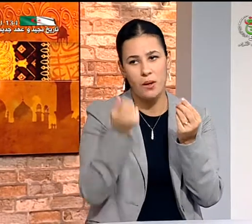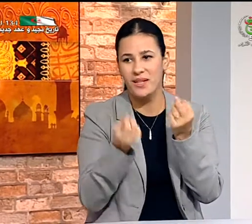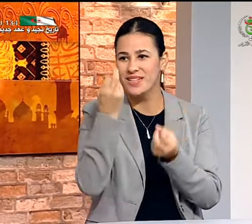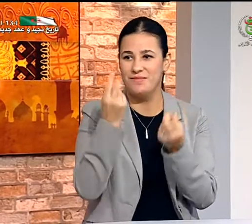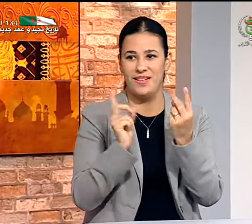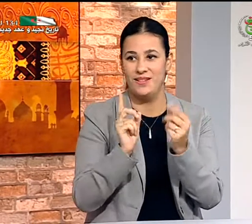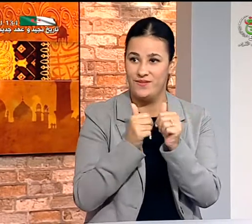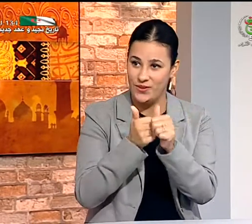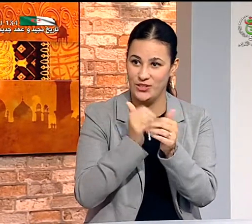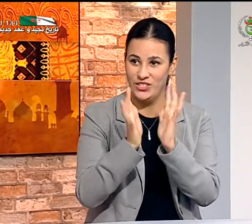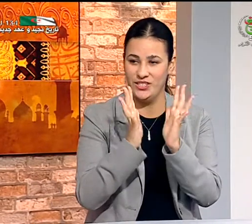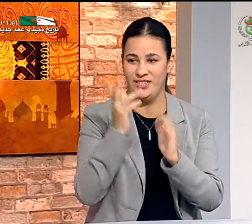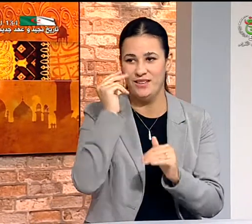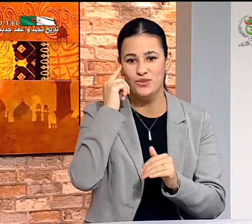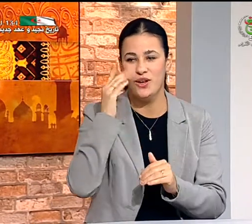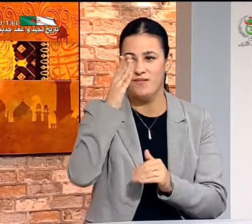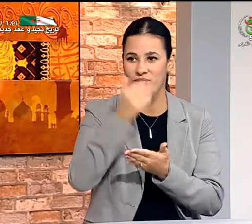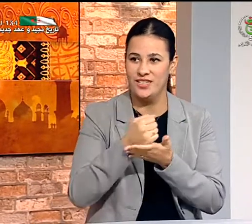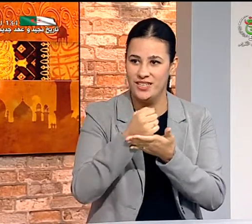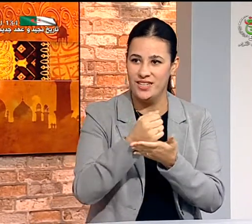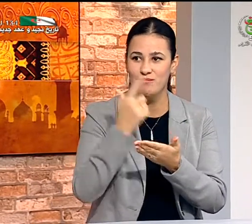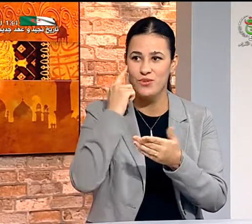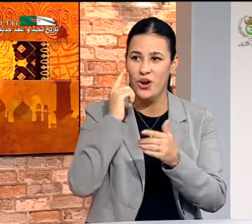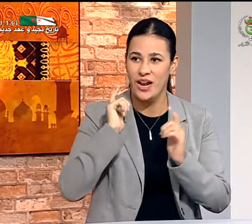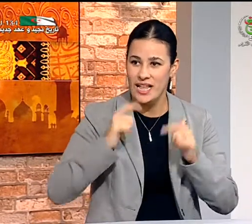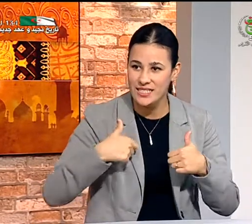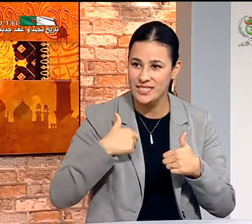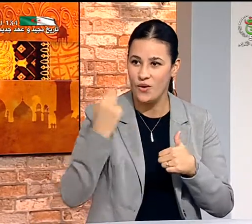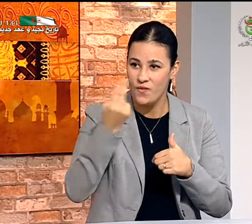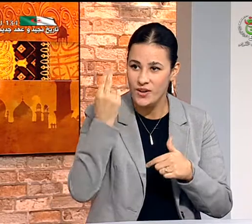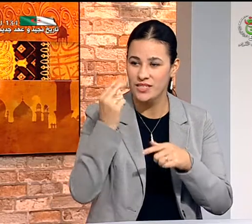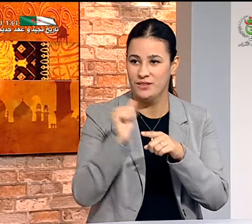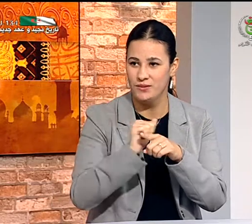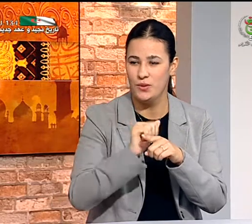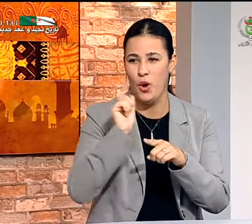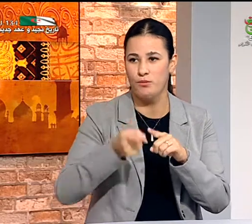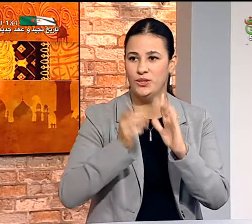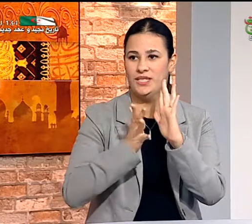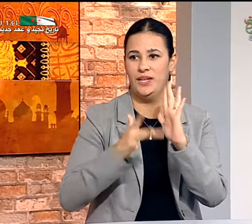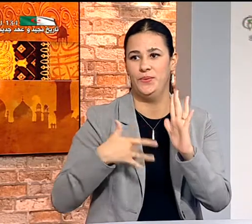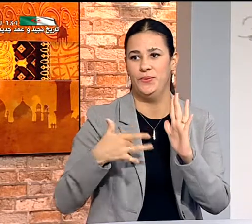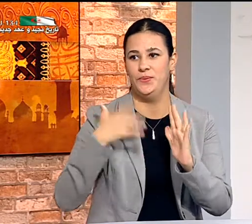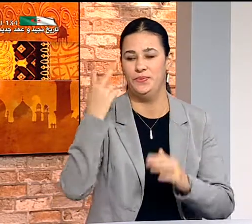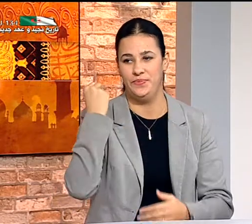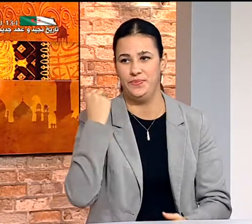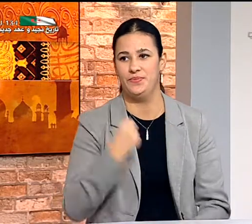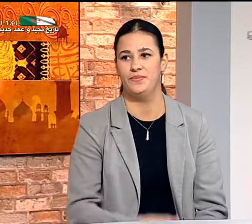كما يقولوا لغة الإشارية الخاصة بهم وبالتالي فإن الأستاذ يعلمهم لغة وهم الإشارية وبالتالي يعلمهم